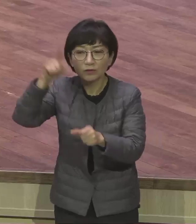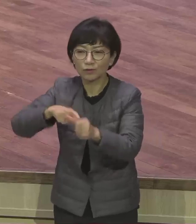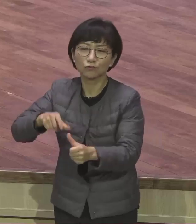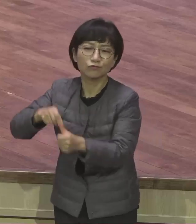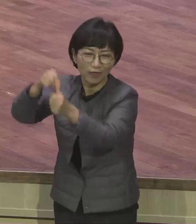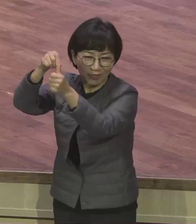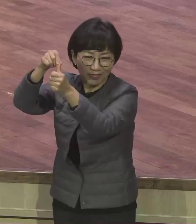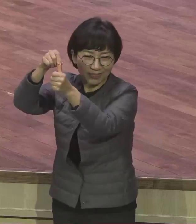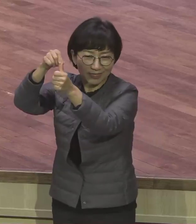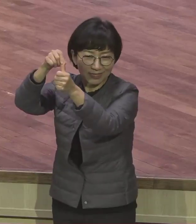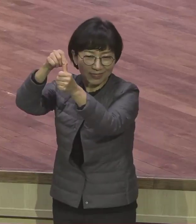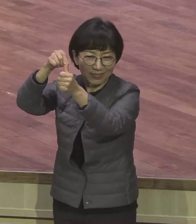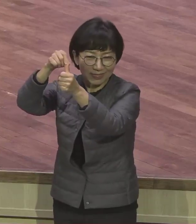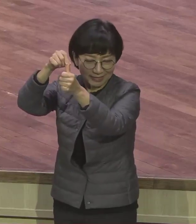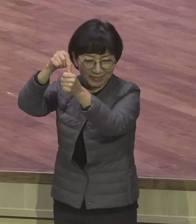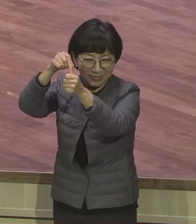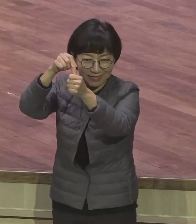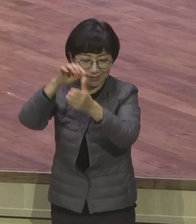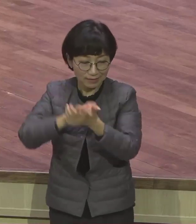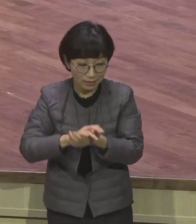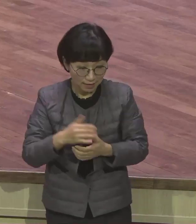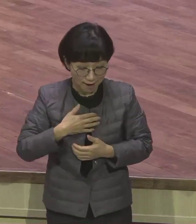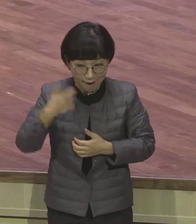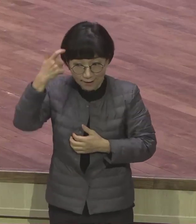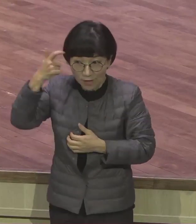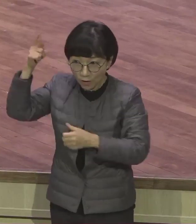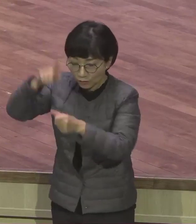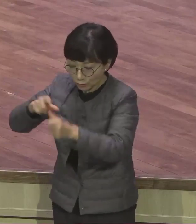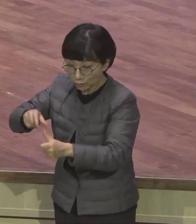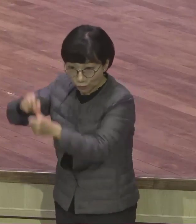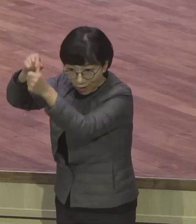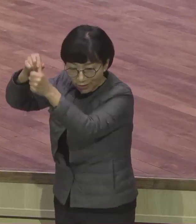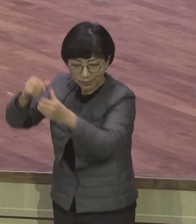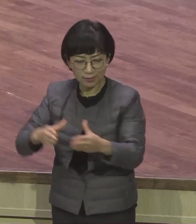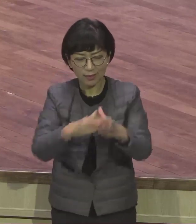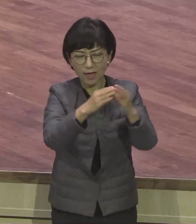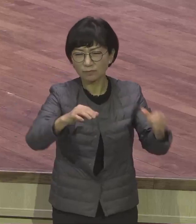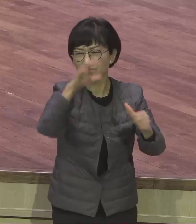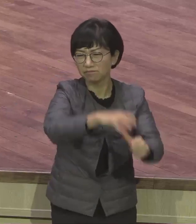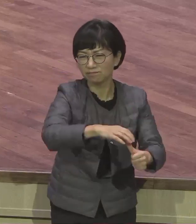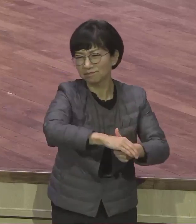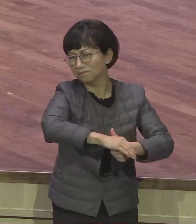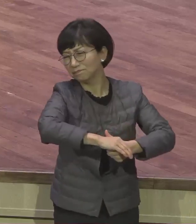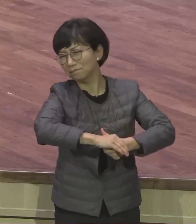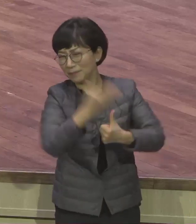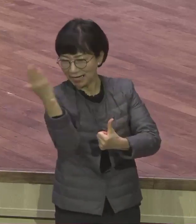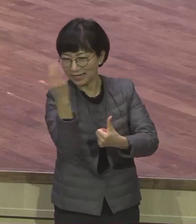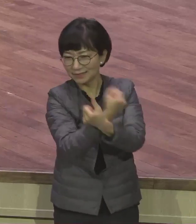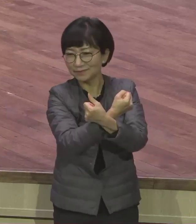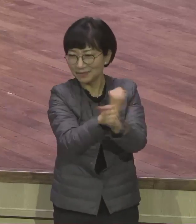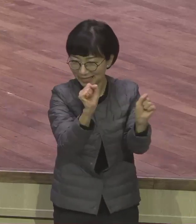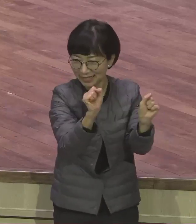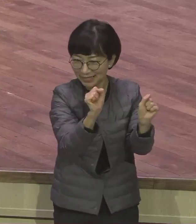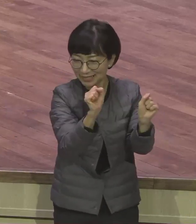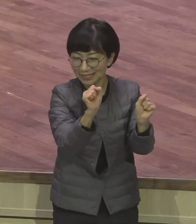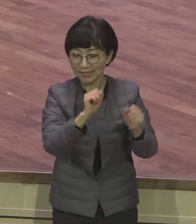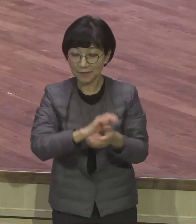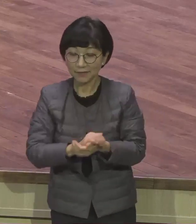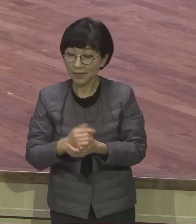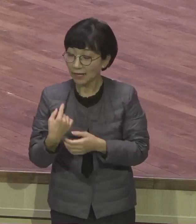출애굽은 영적으로 구원받았다. 지난 시간에 살펴본 것처럼 유월 저 어린 양의 피를